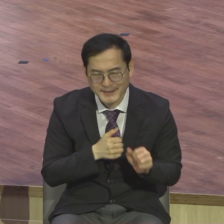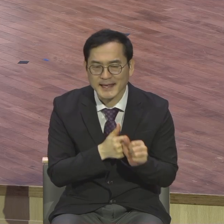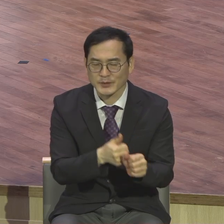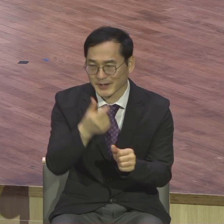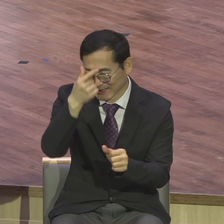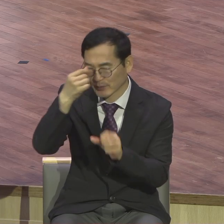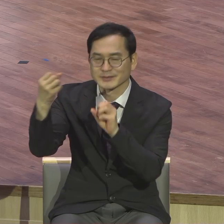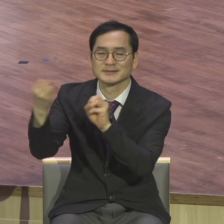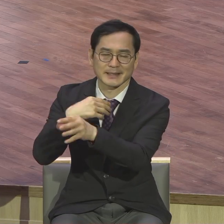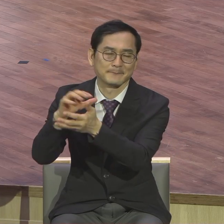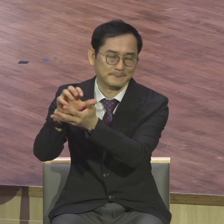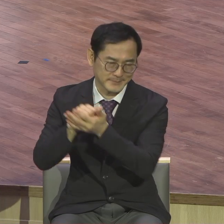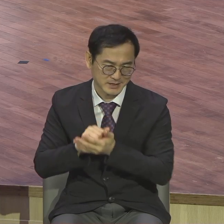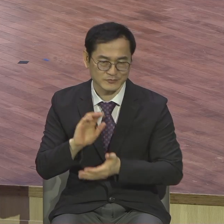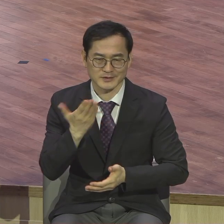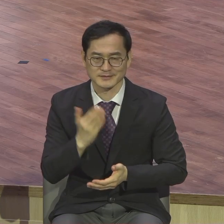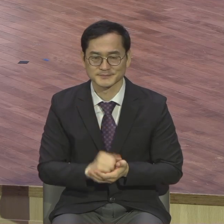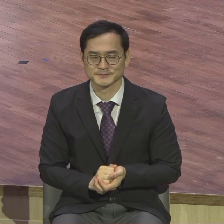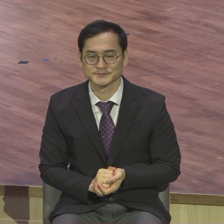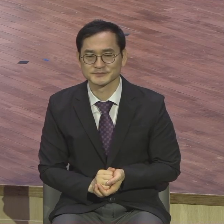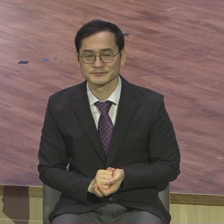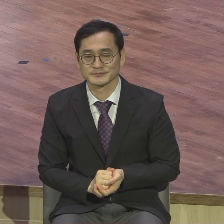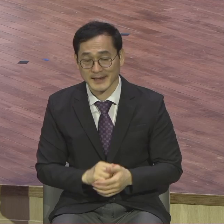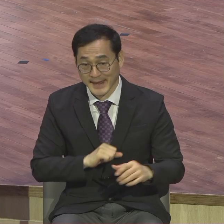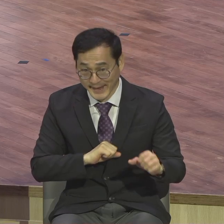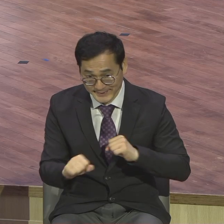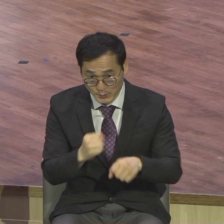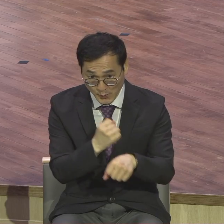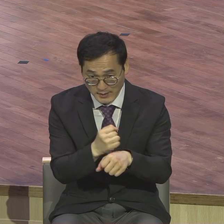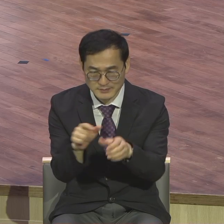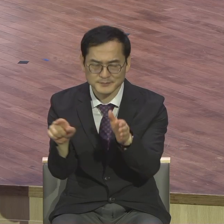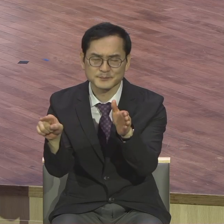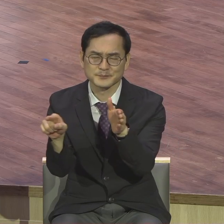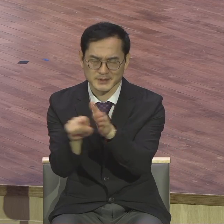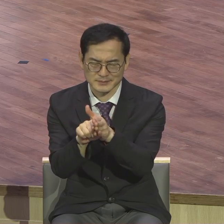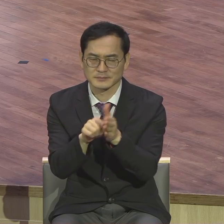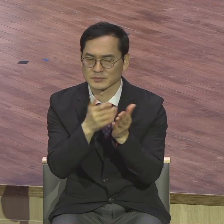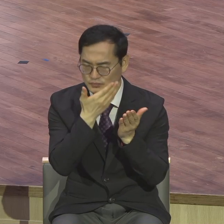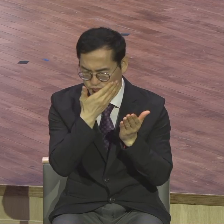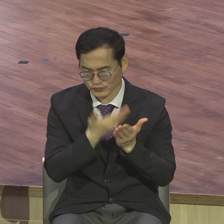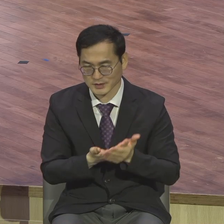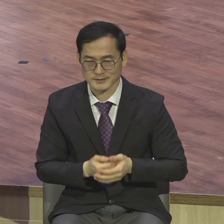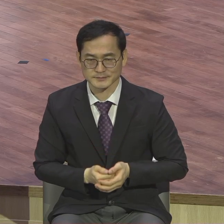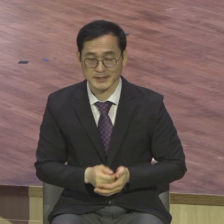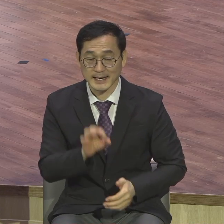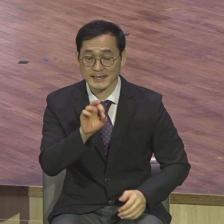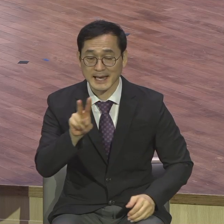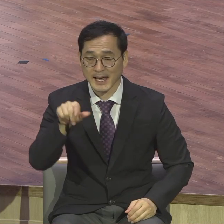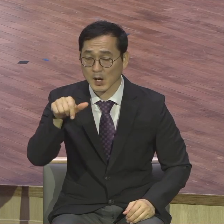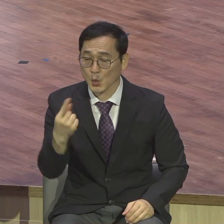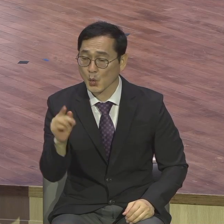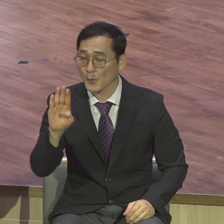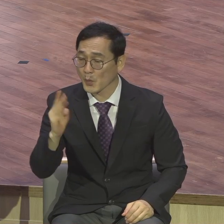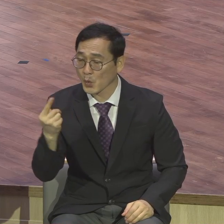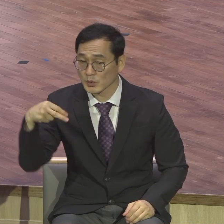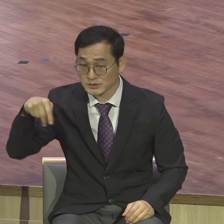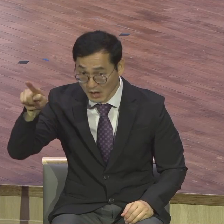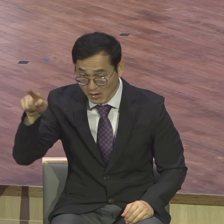행동하는 믿음 우리 야구부서는 행동하지 않은 믿음은 죽은